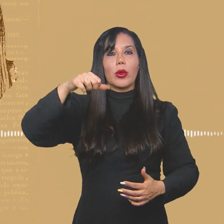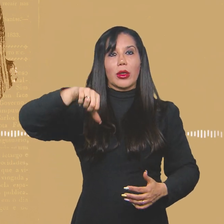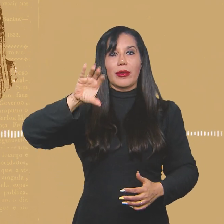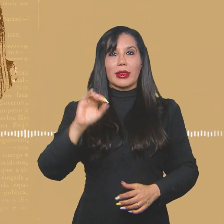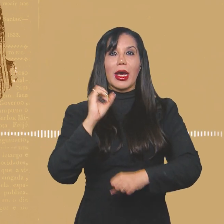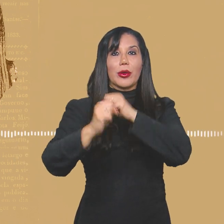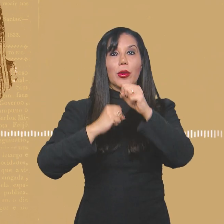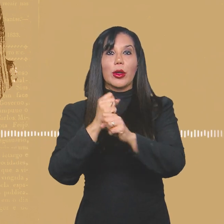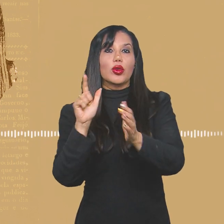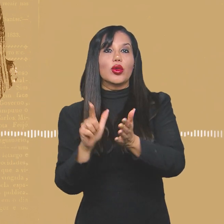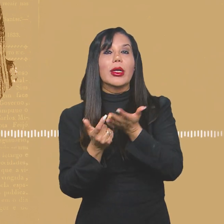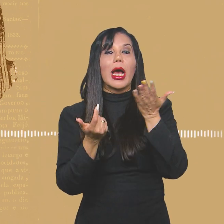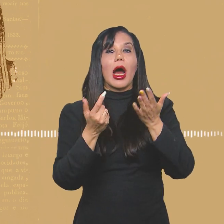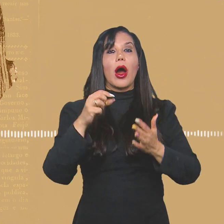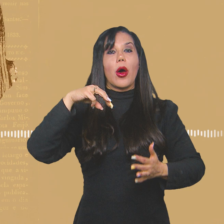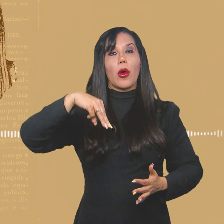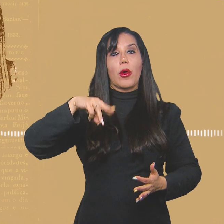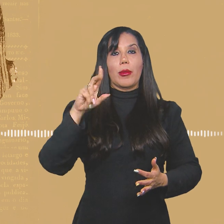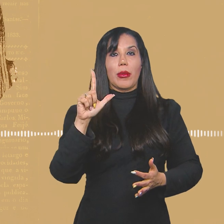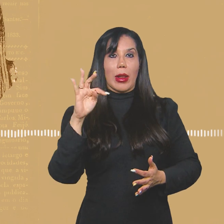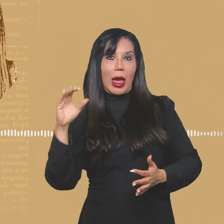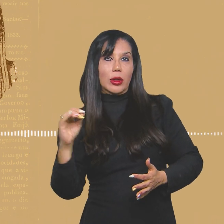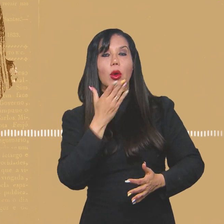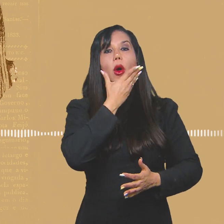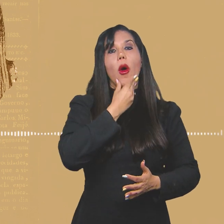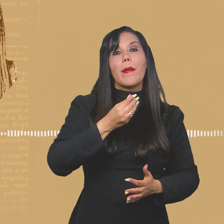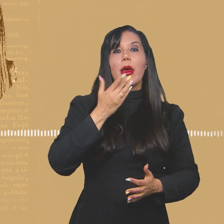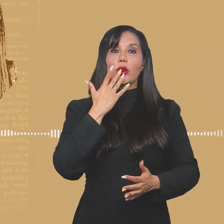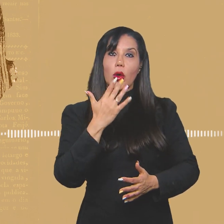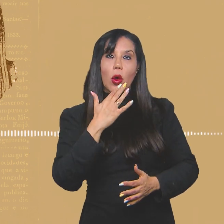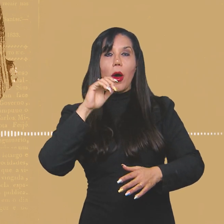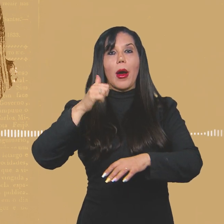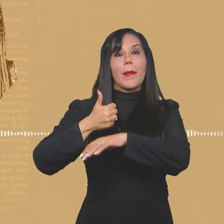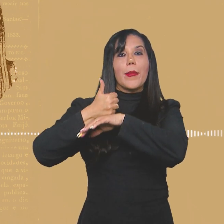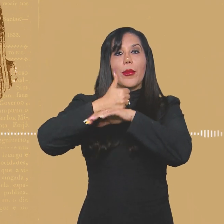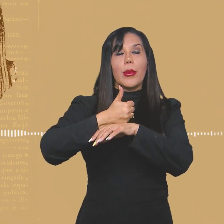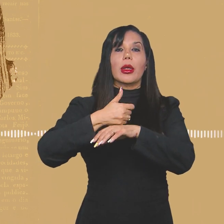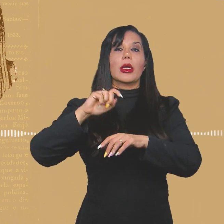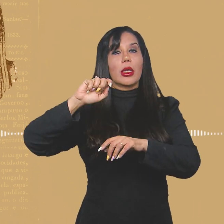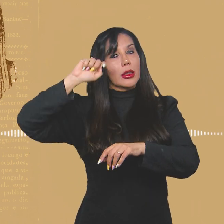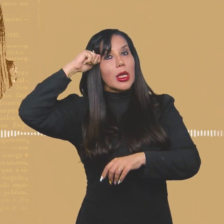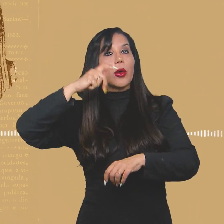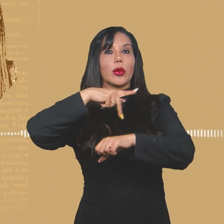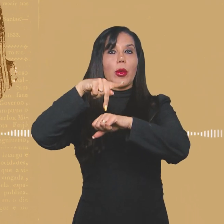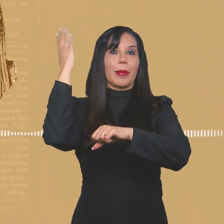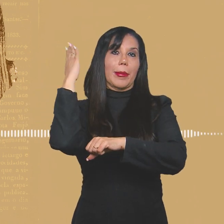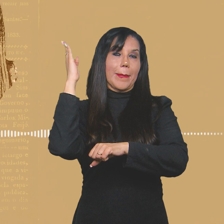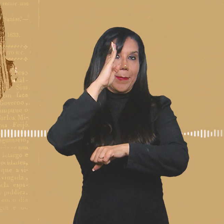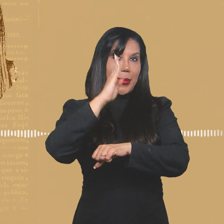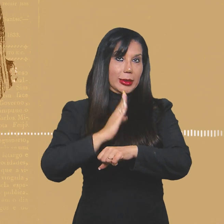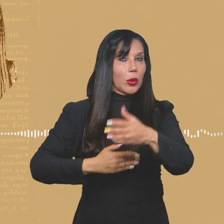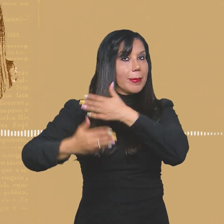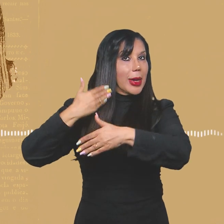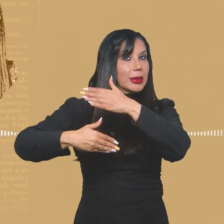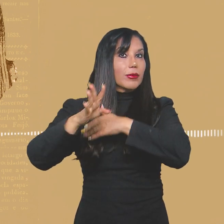Omulato ou Homem de Cor, primeiro periódico negro do país. Nos episódios anteriores, você já conheceu o jornal Homem de